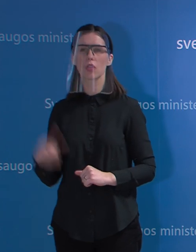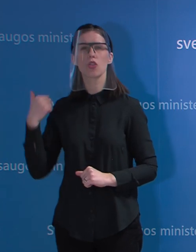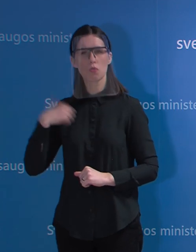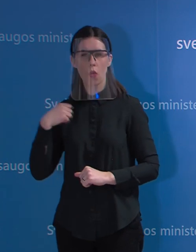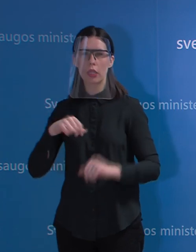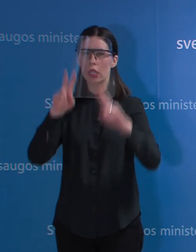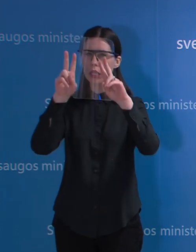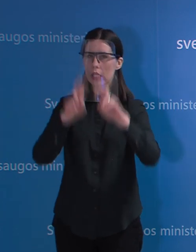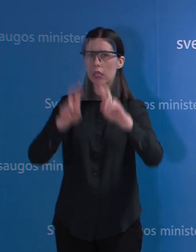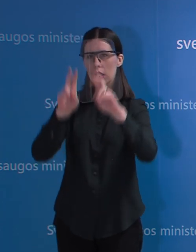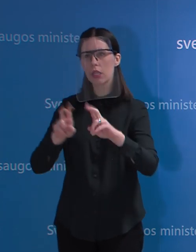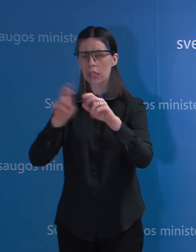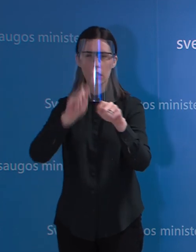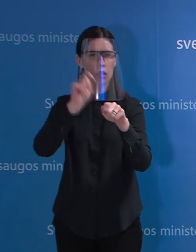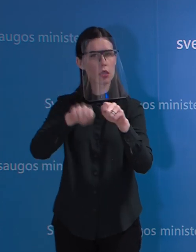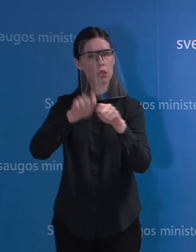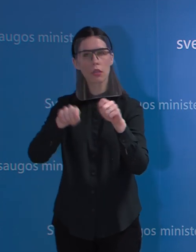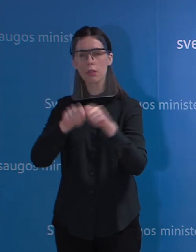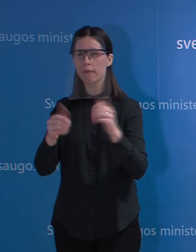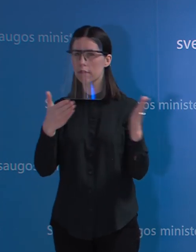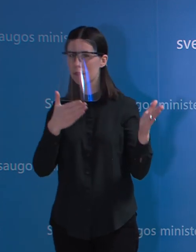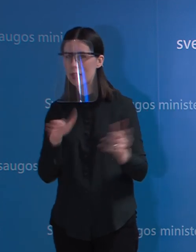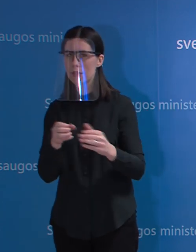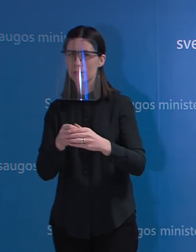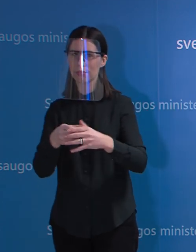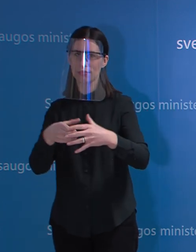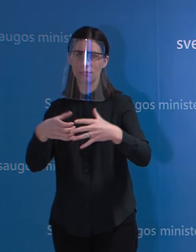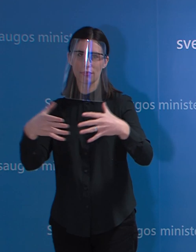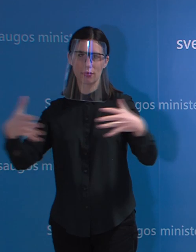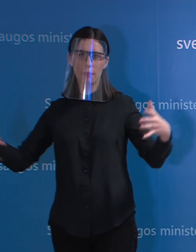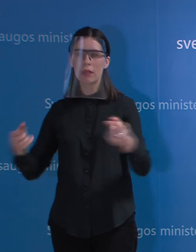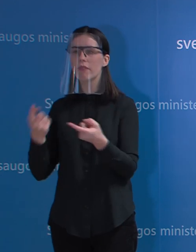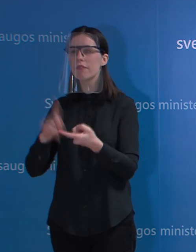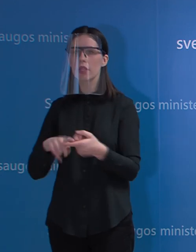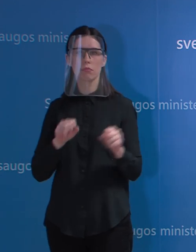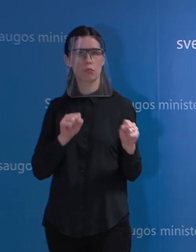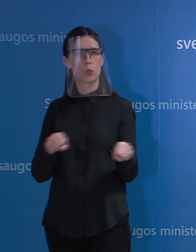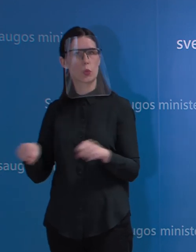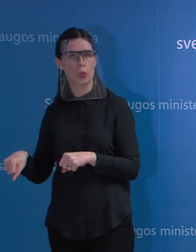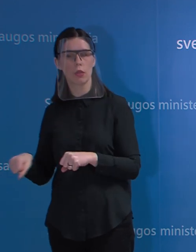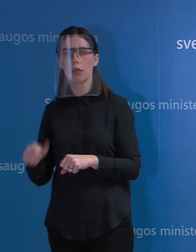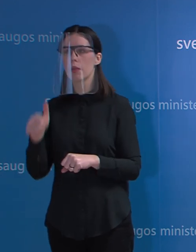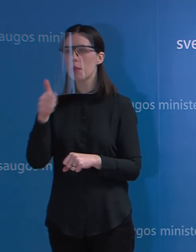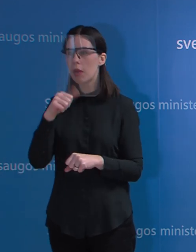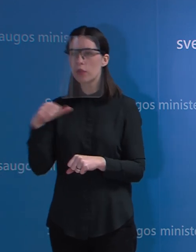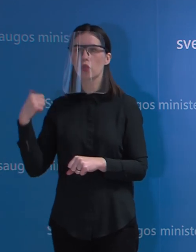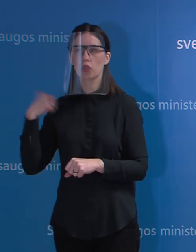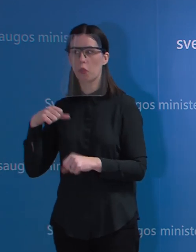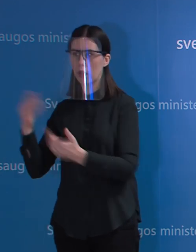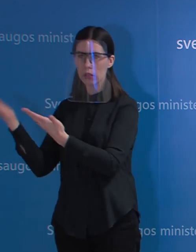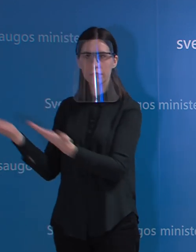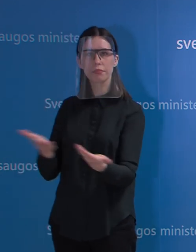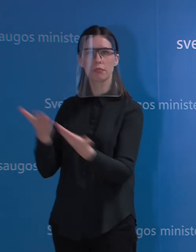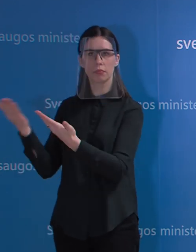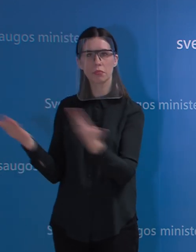yra nuolat plečiami ir plečiami pagal galimybės. Na, nėra prasmės susiūsti žmonių į mobilius punktus, kol